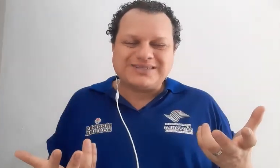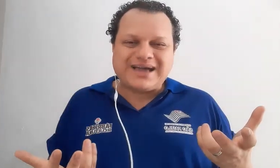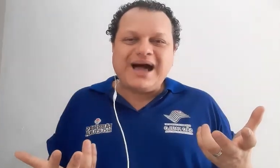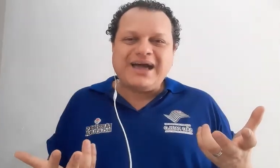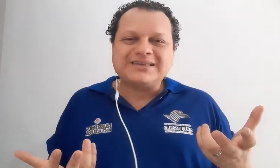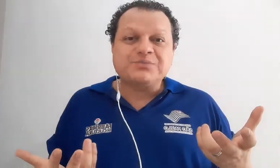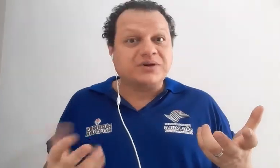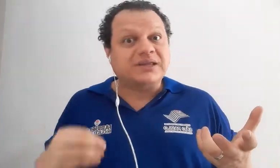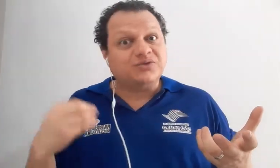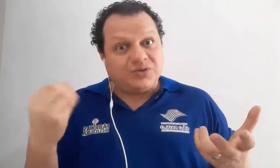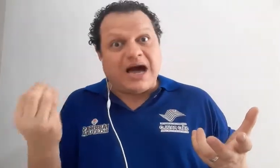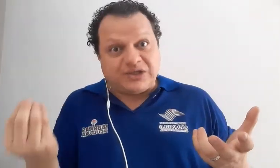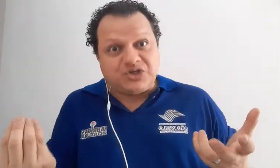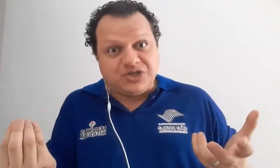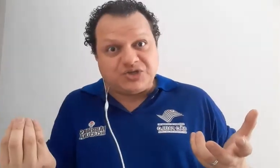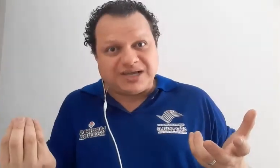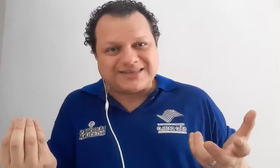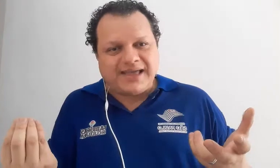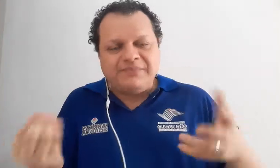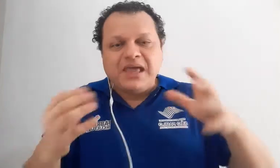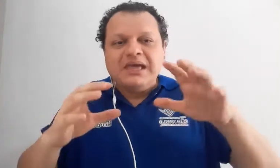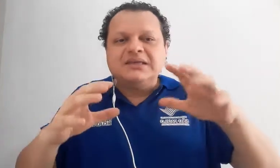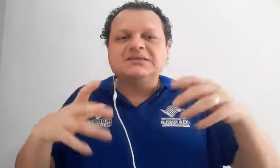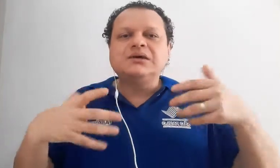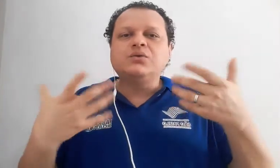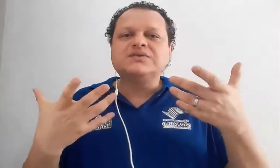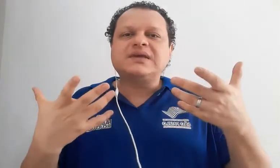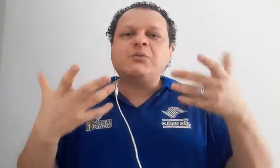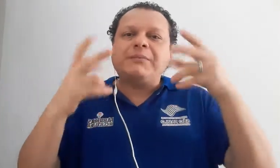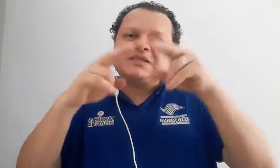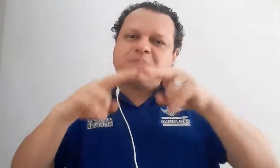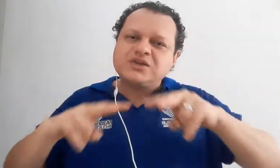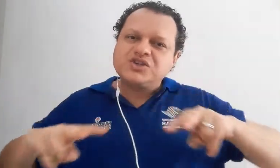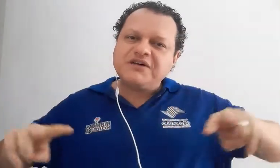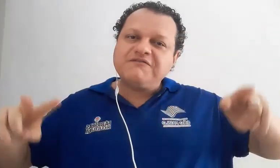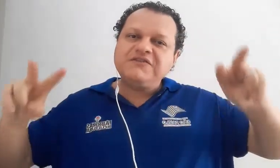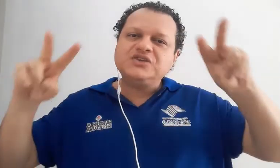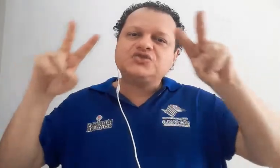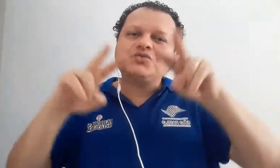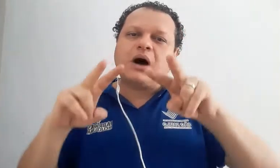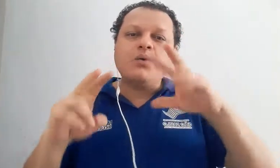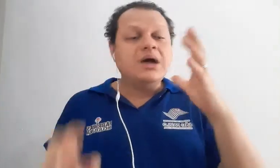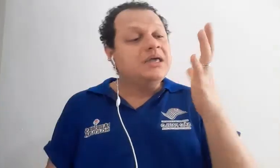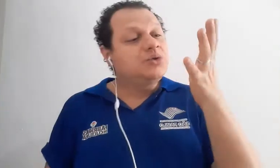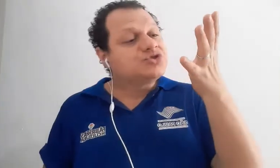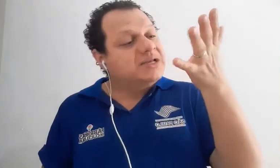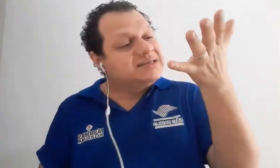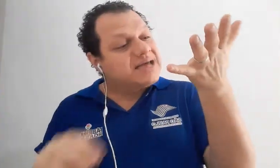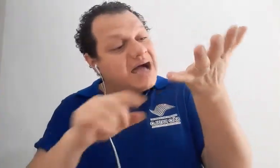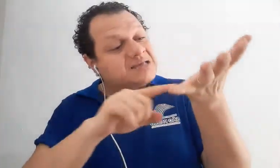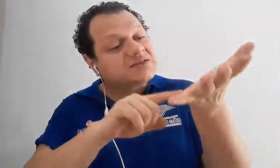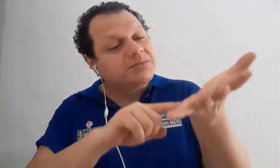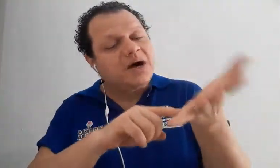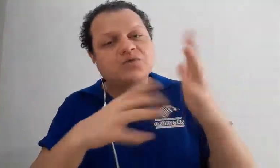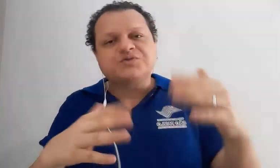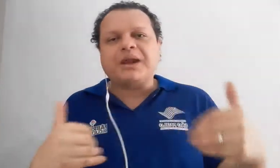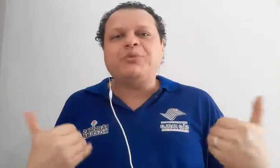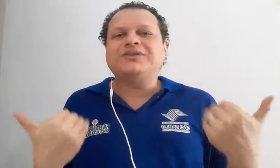portanto, artísticas, né, que se usa uma perspectiva visual e utiliza as mãos para poder